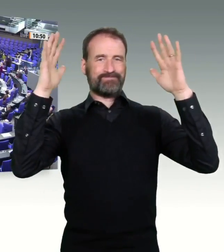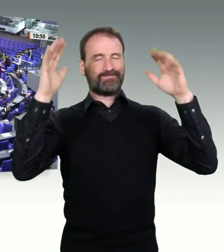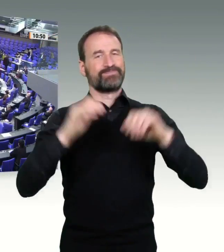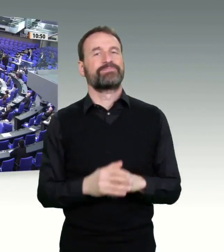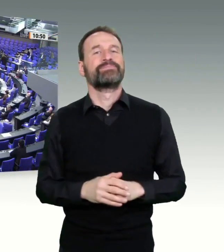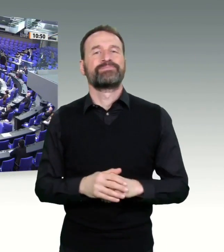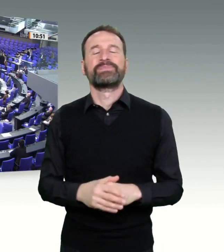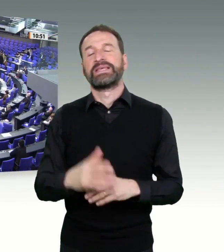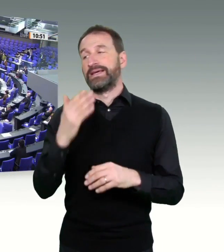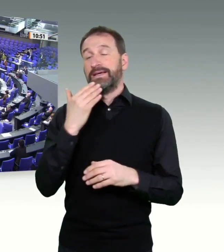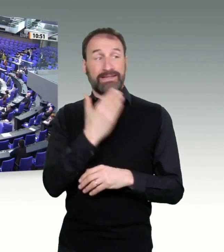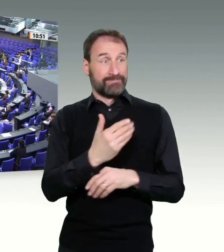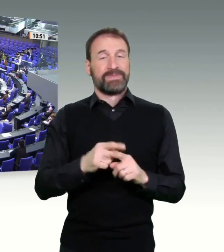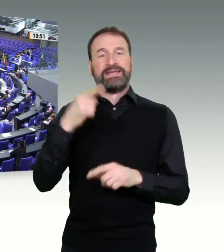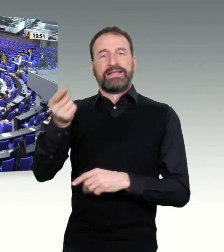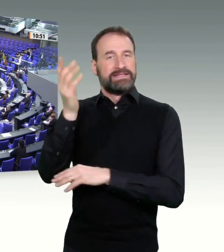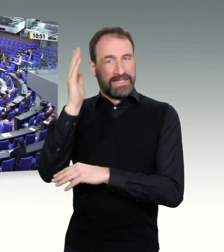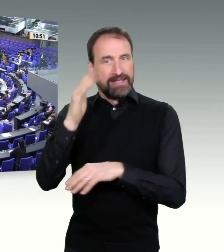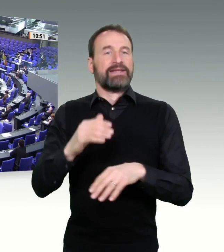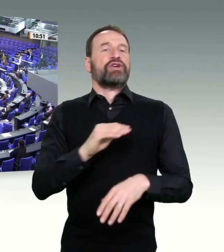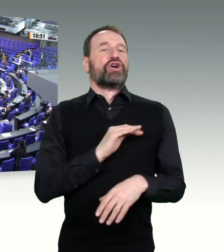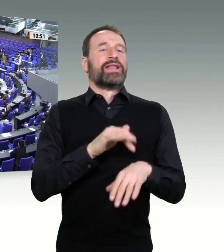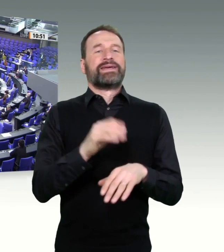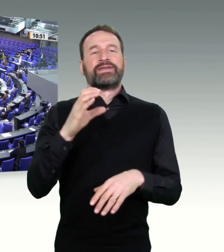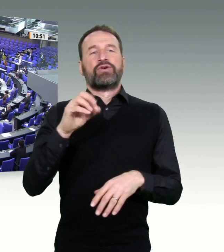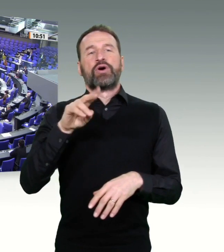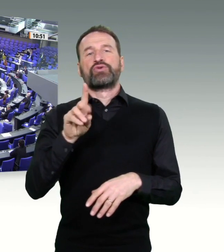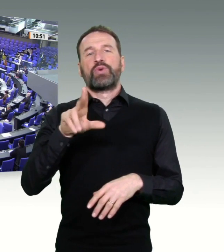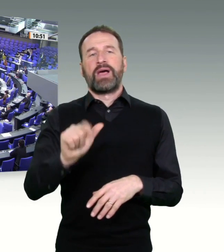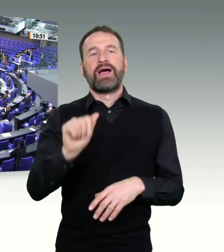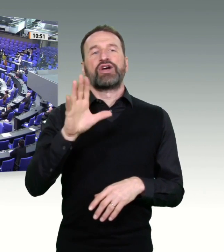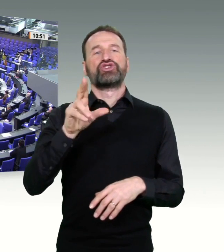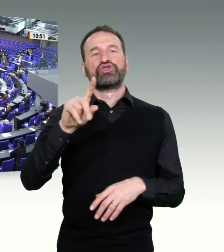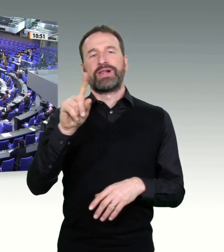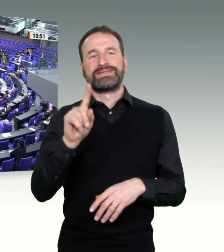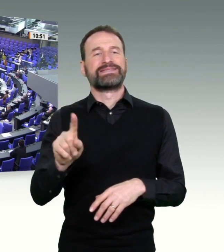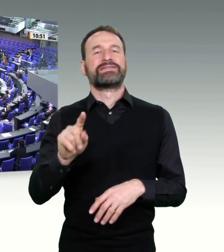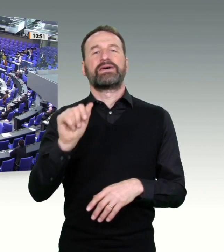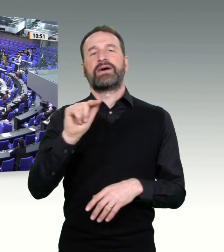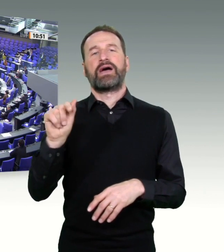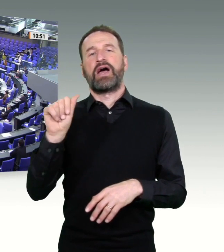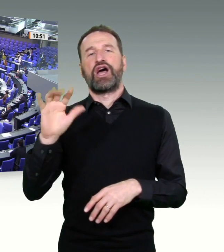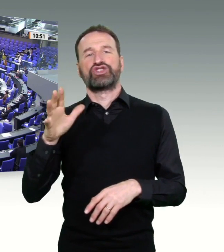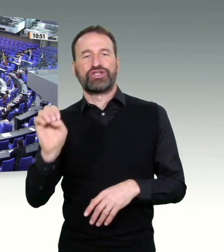Coronapandemie. Wir alle wollen unsere Rechte und unsere Freiheiten zurück, und gleichzeitig steigen die